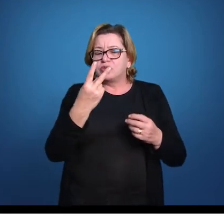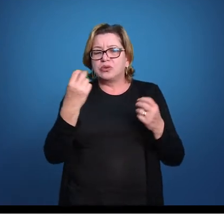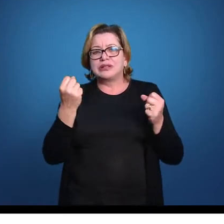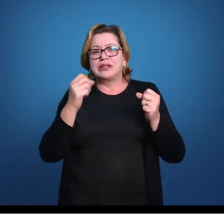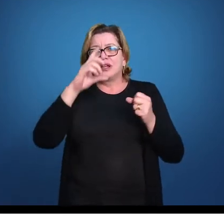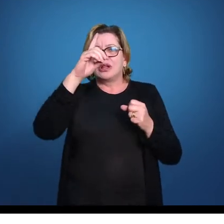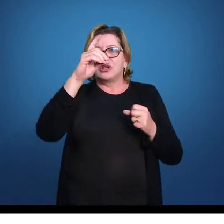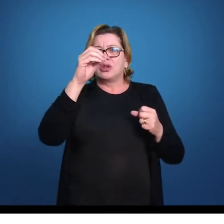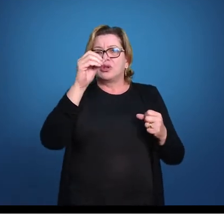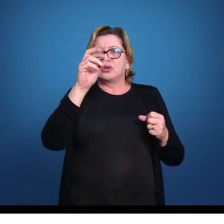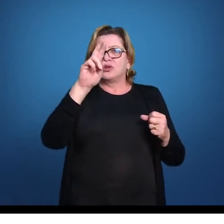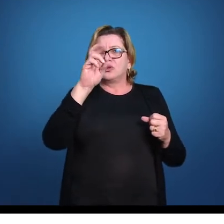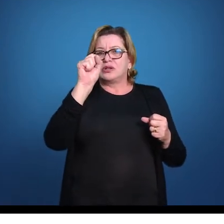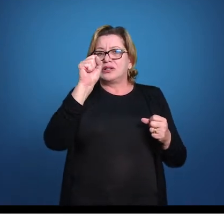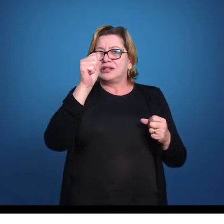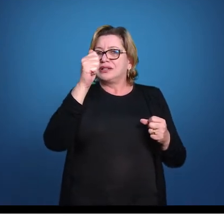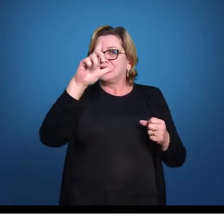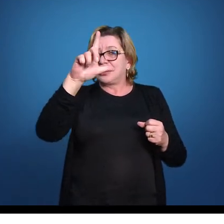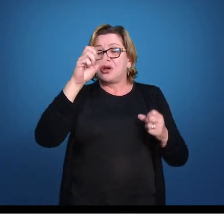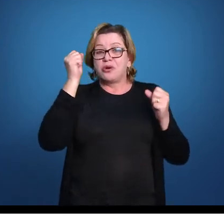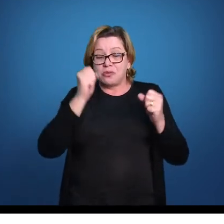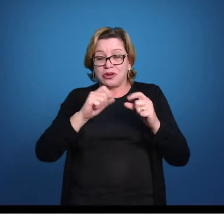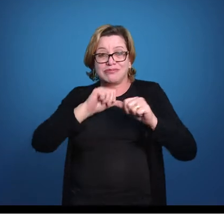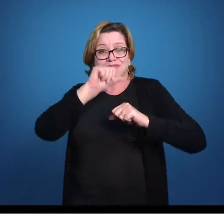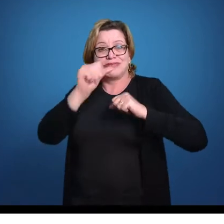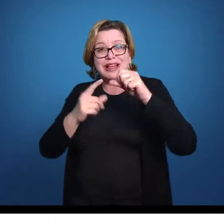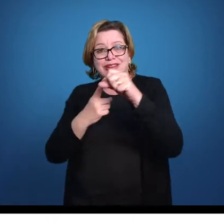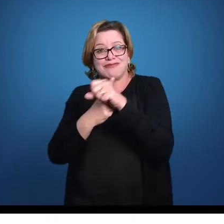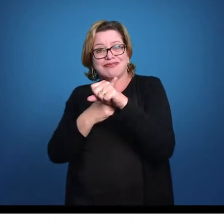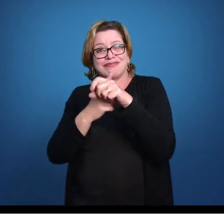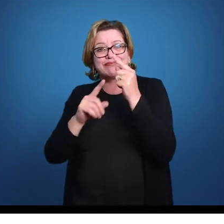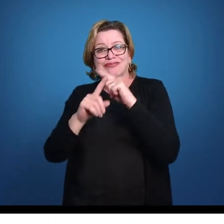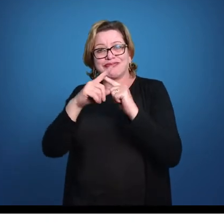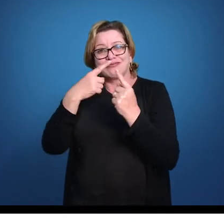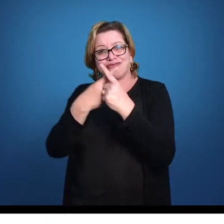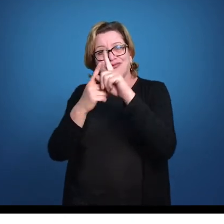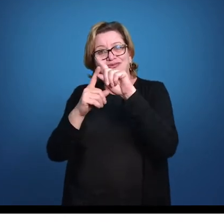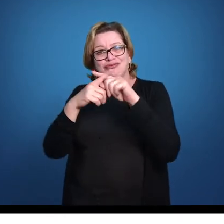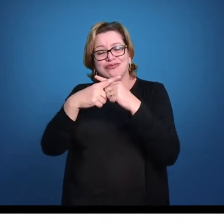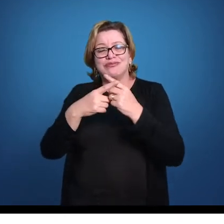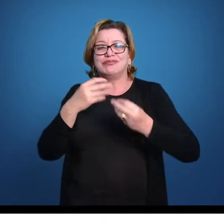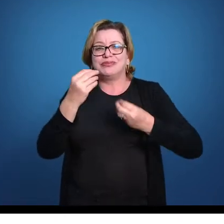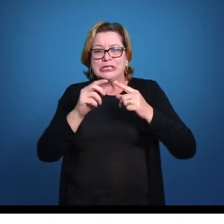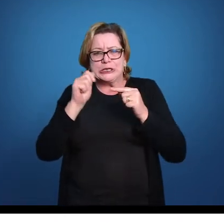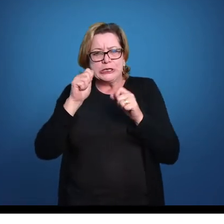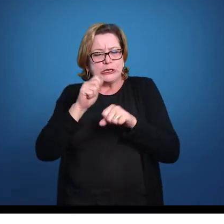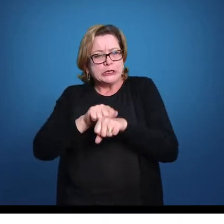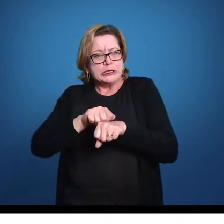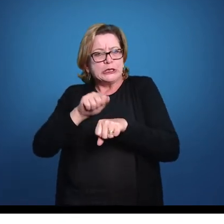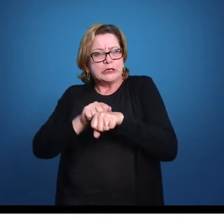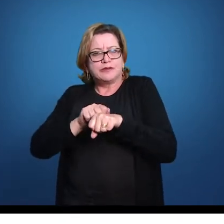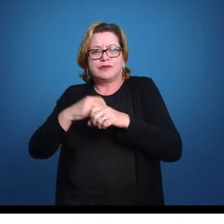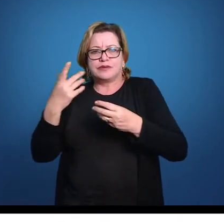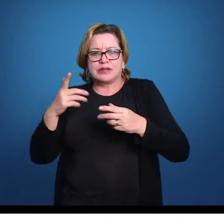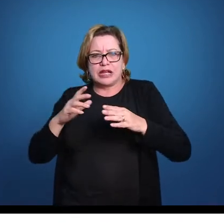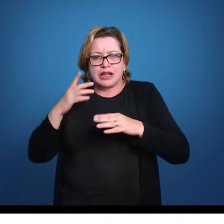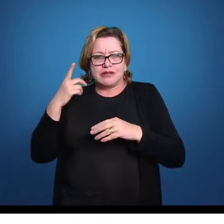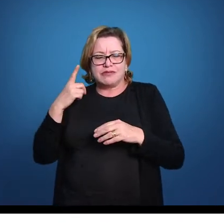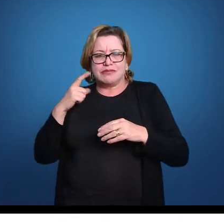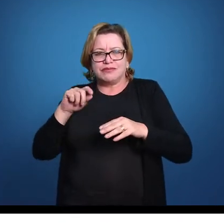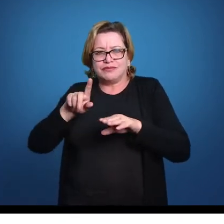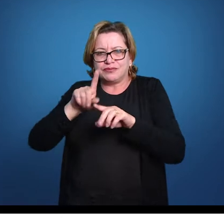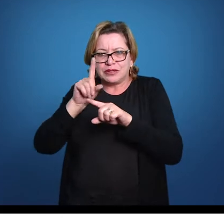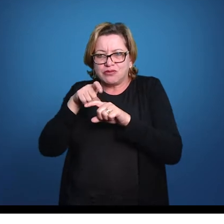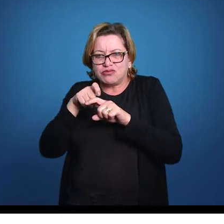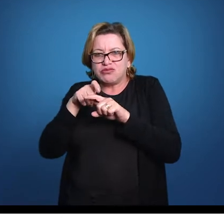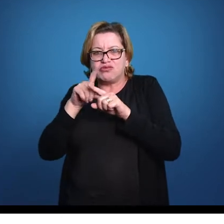transformadas em espinhos. Ou seja, ela não tem mais uma membrana, ela tem só um espinho rígido a ponto que ela consegue deitar